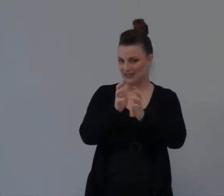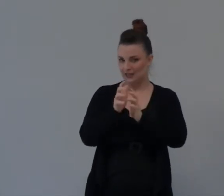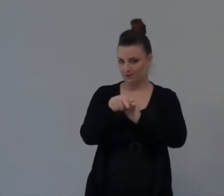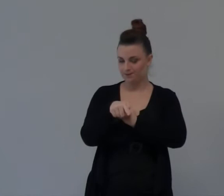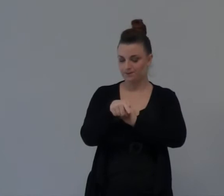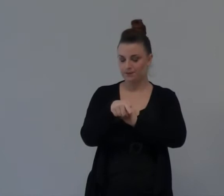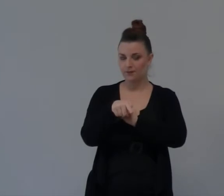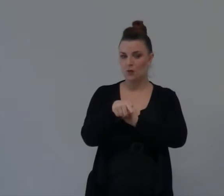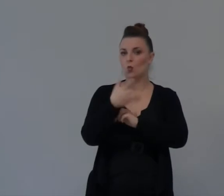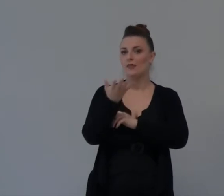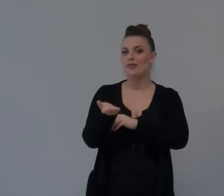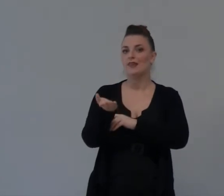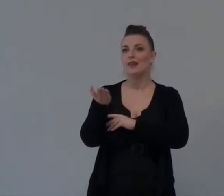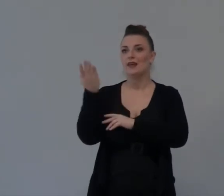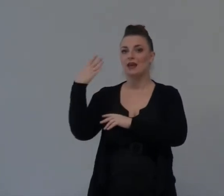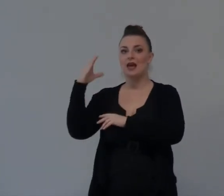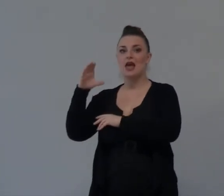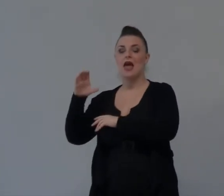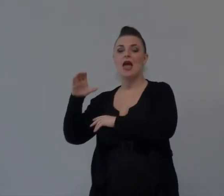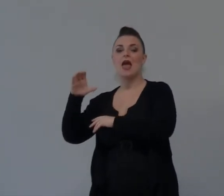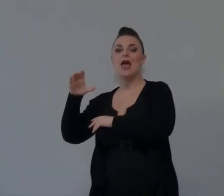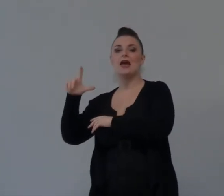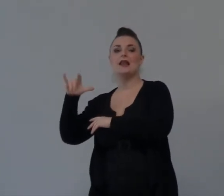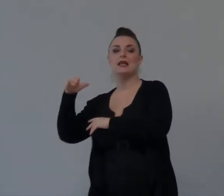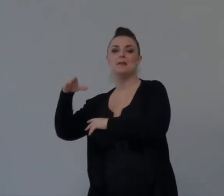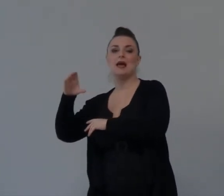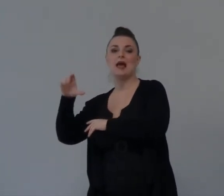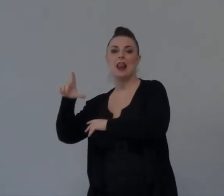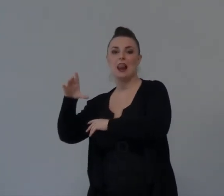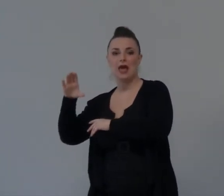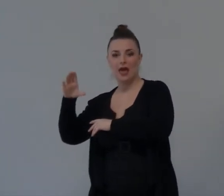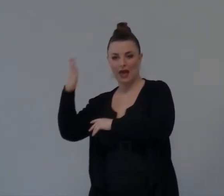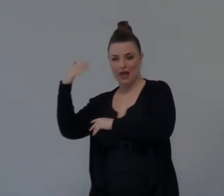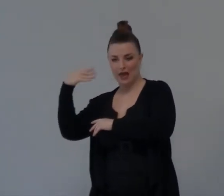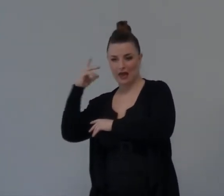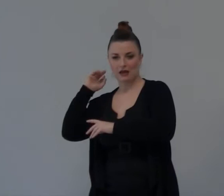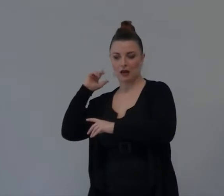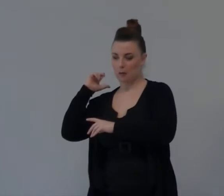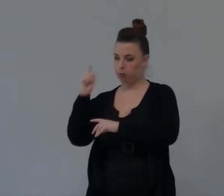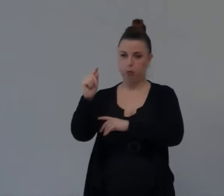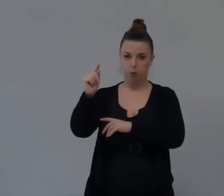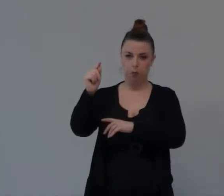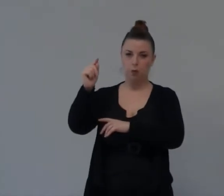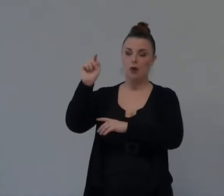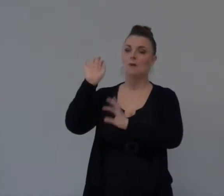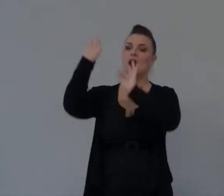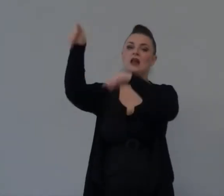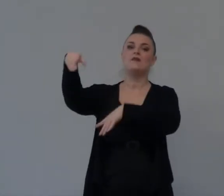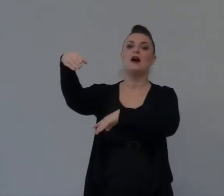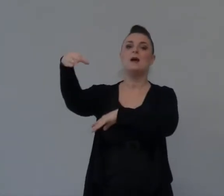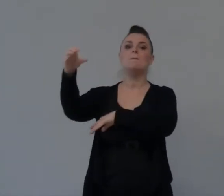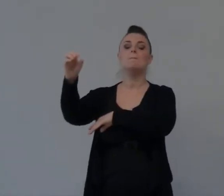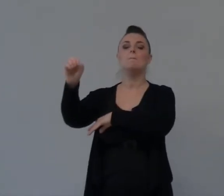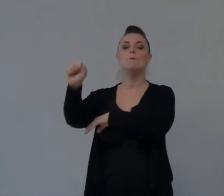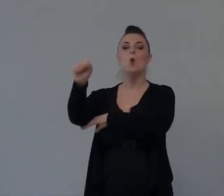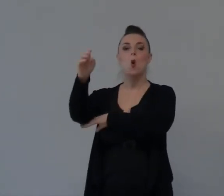Non c'era cibo Qui c'era un momento Di crisi Economica E Riesce In un momento Di crisi